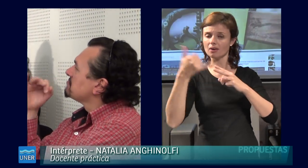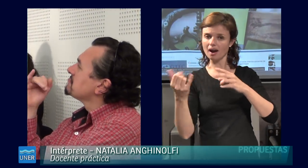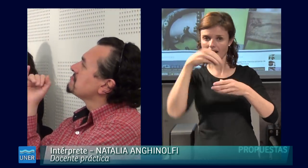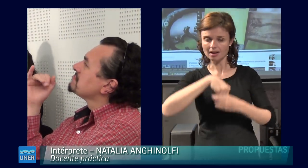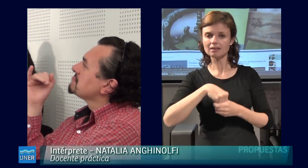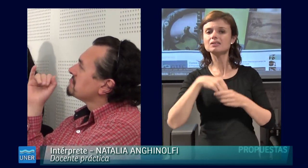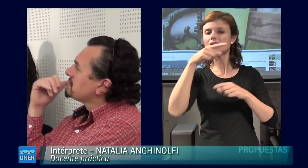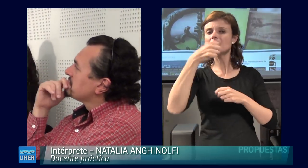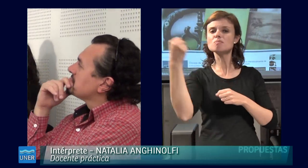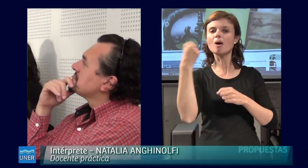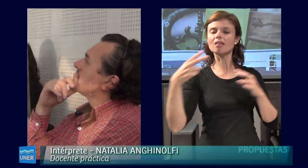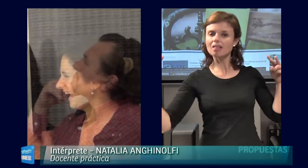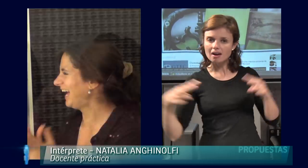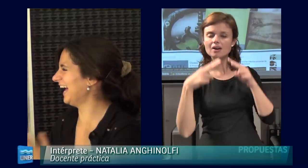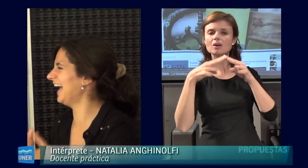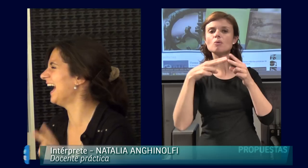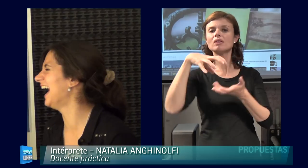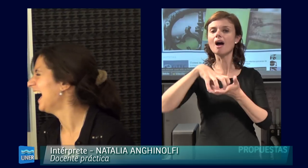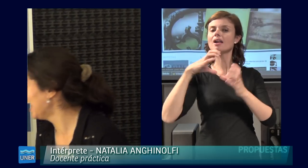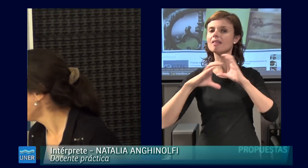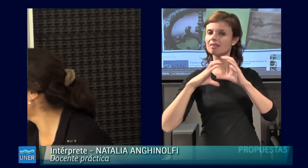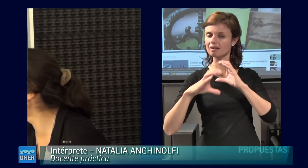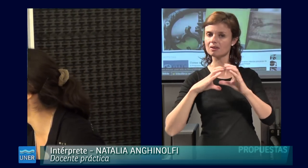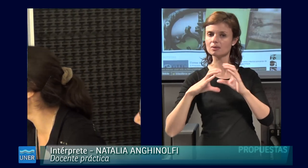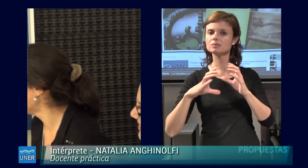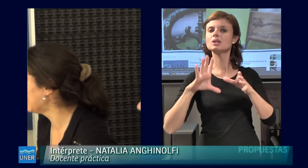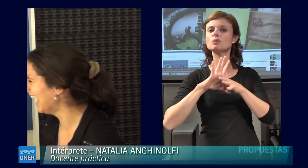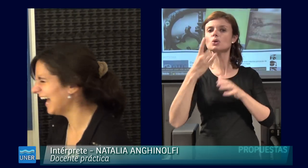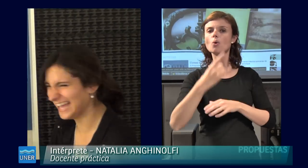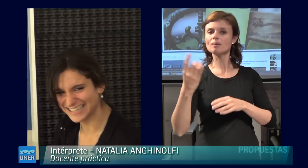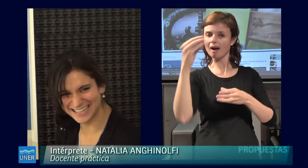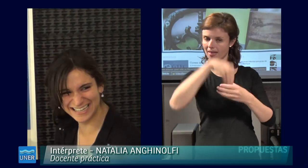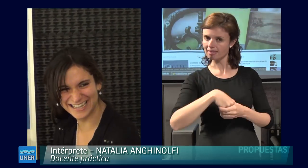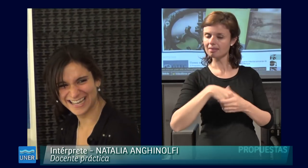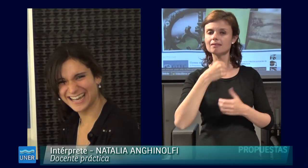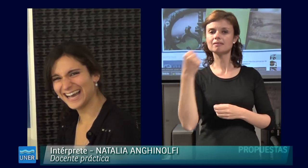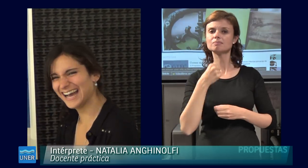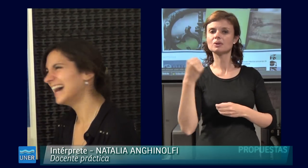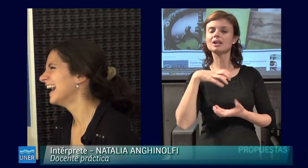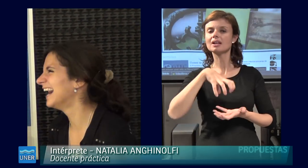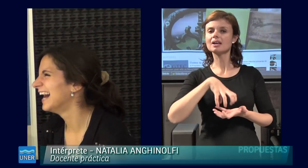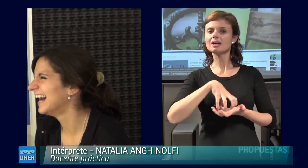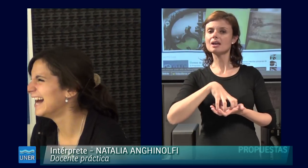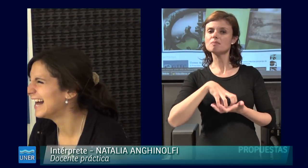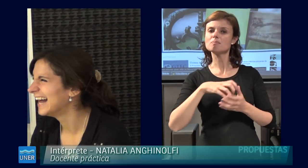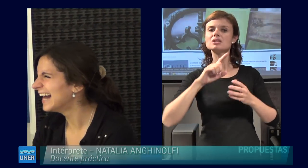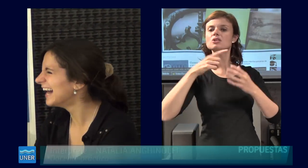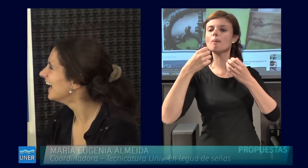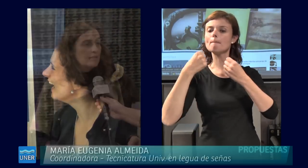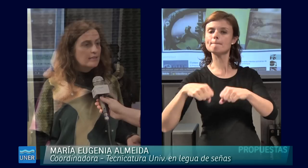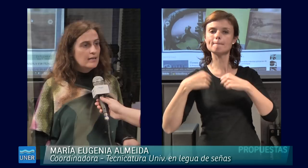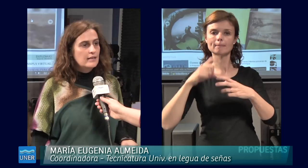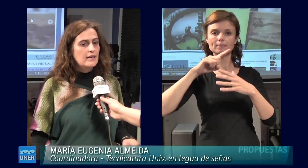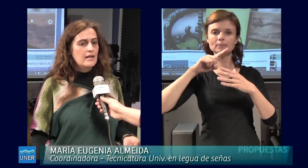nos debíamos un encuentro entre quienes hacen comunicación desde el ámbito de la universidad y el espacio de esta